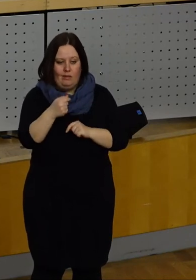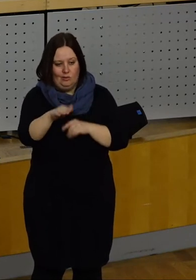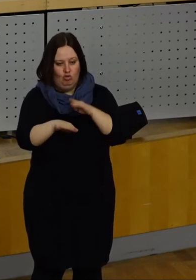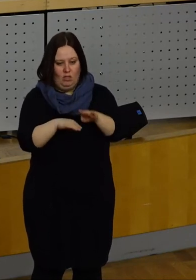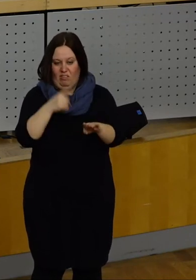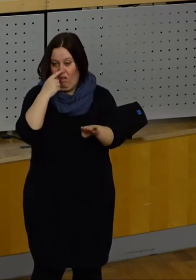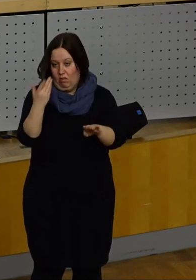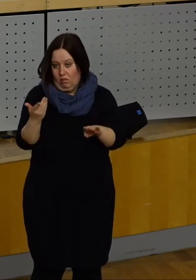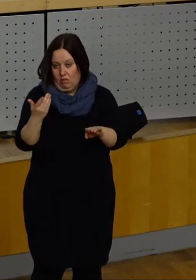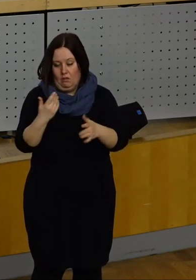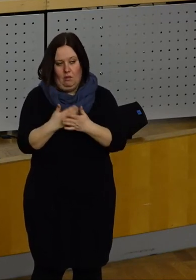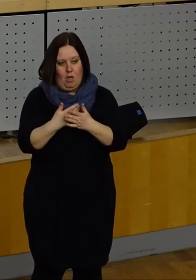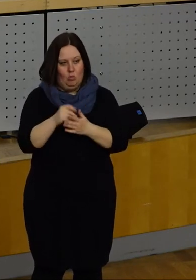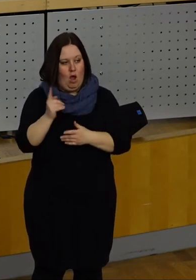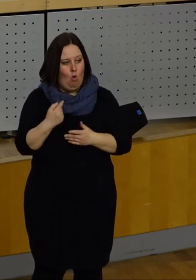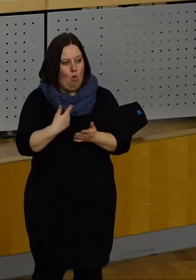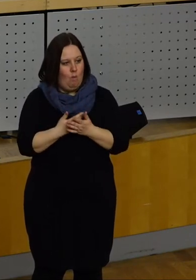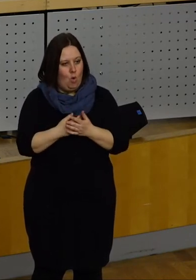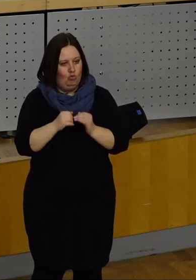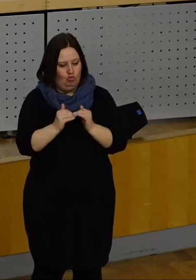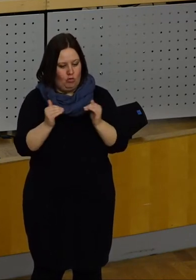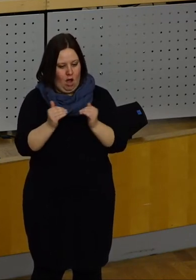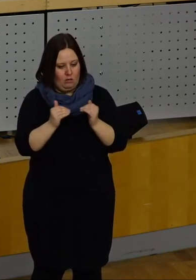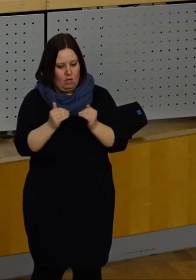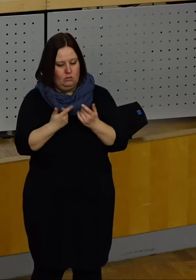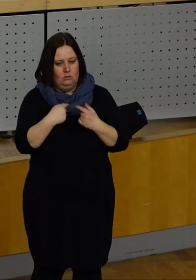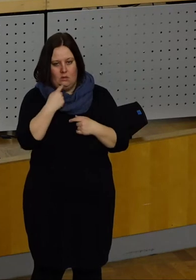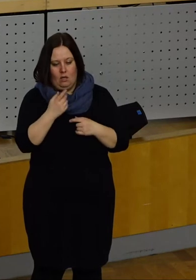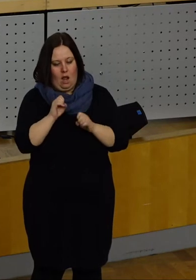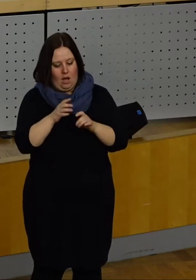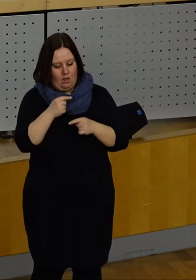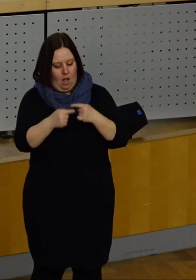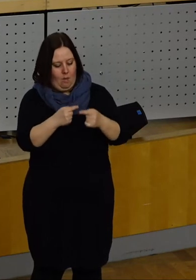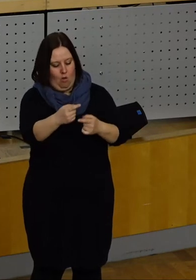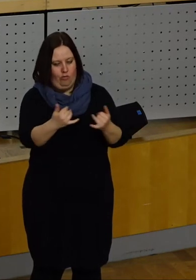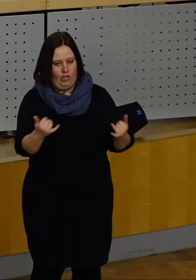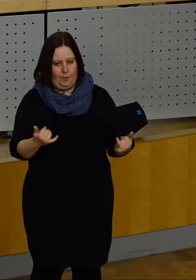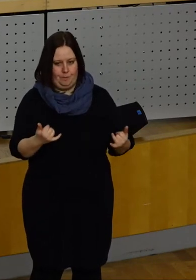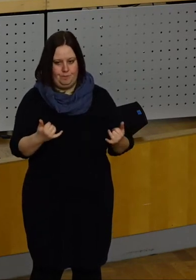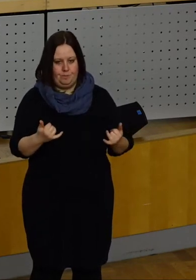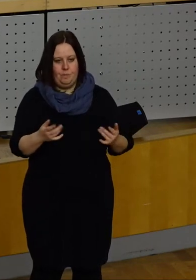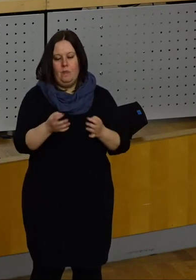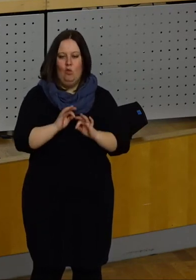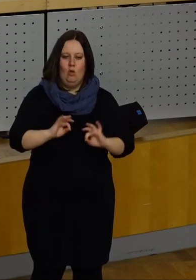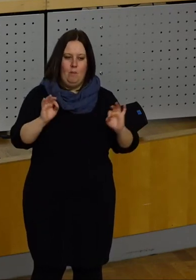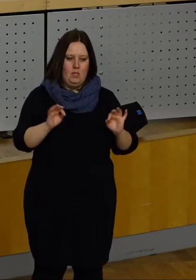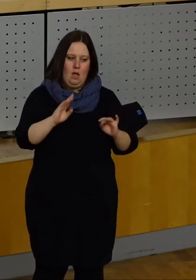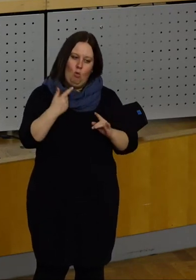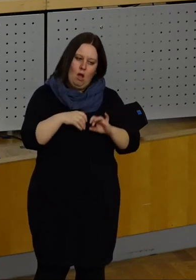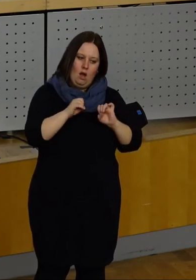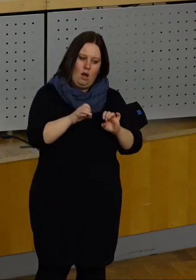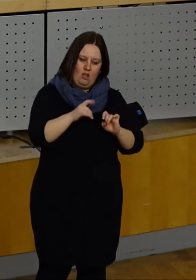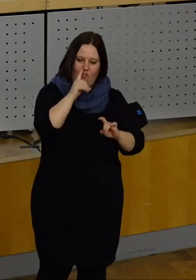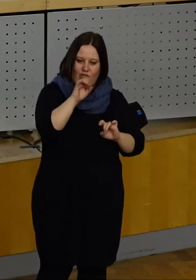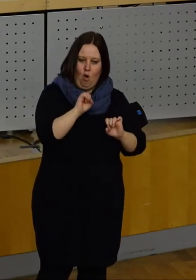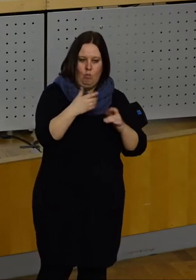Aktion? Machen Sie es zum Standort, zu erklären, wie etwas funktioniert, anstatt Seiten mit Erklärungen zu füllen,